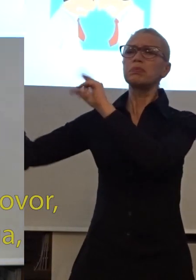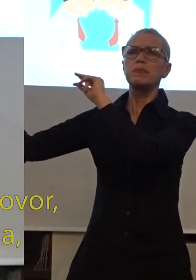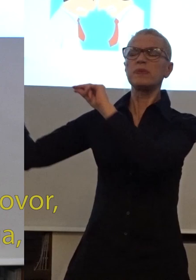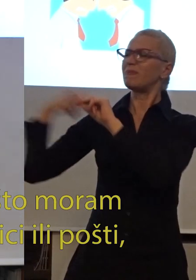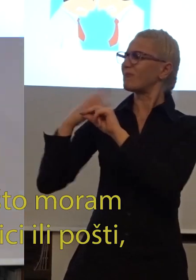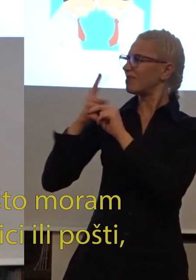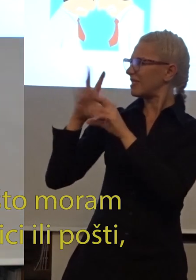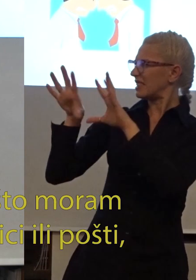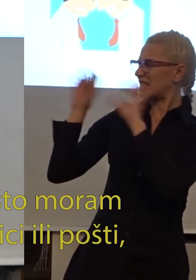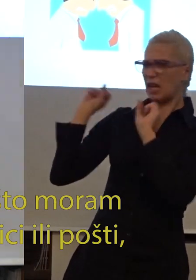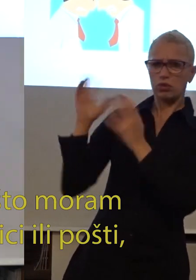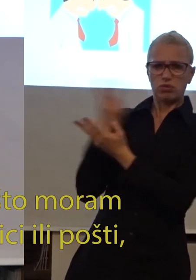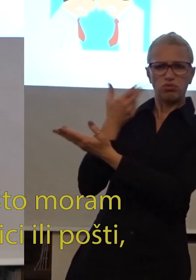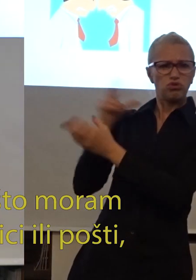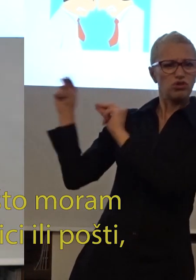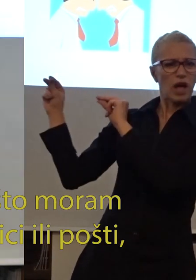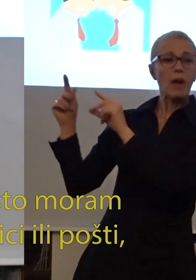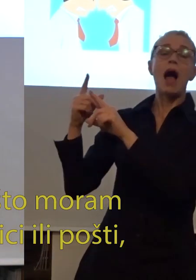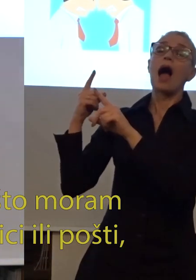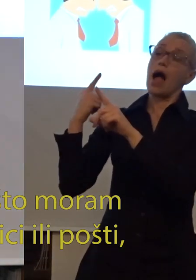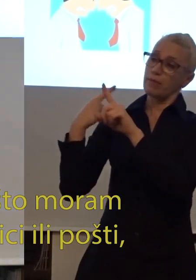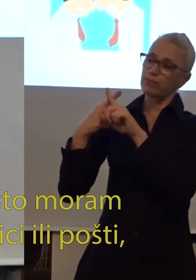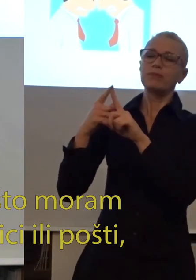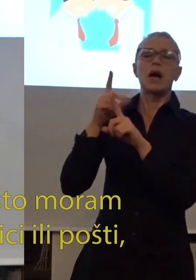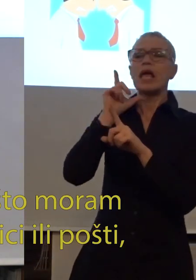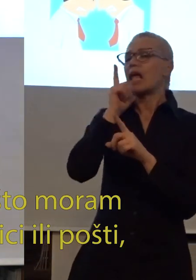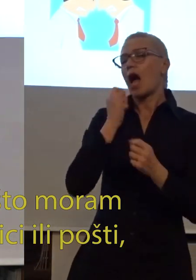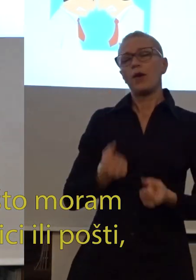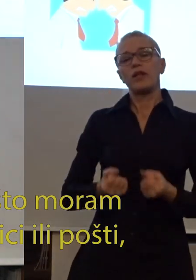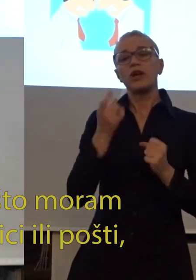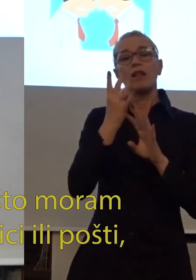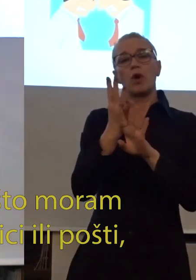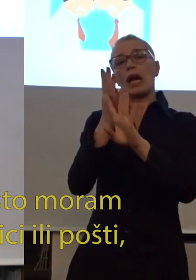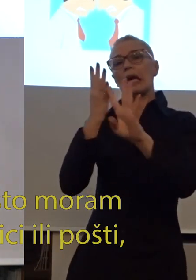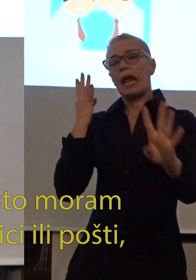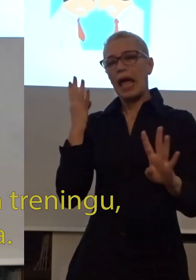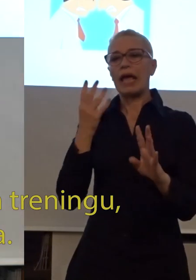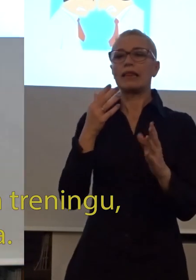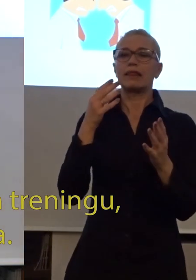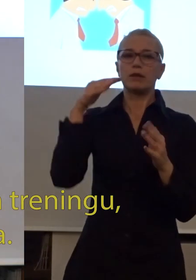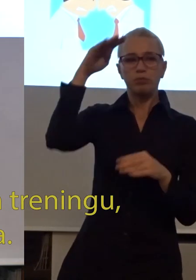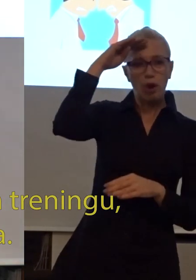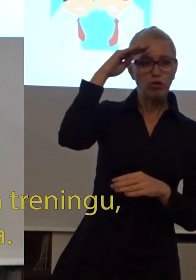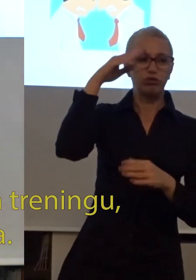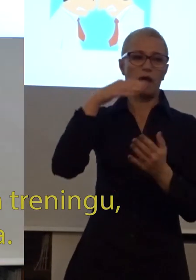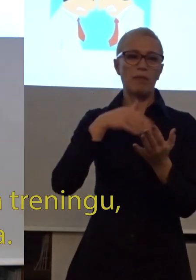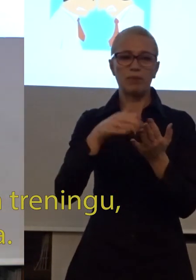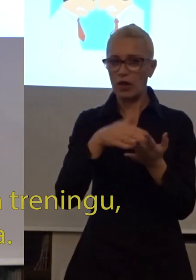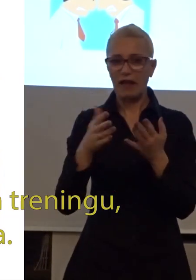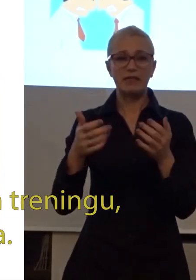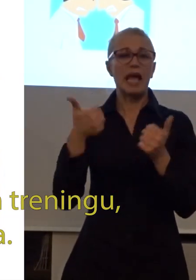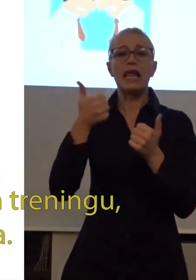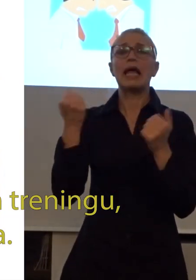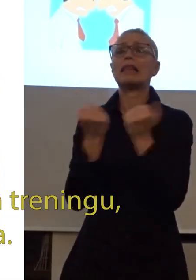ne razumim ga, posebno mi teško pada što moram da čekam red u prodavnici ili pošti ili u autobusu, pa i na mom